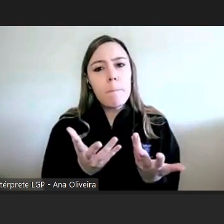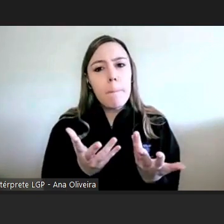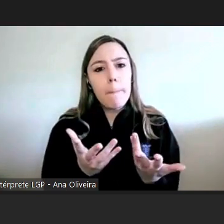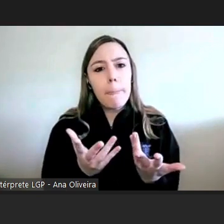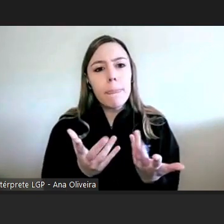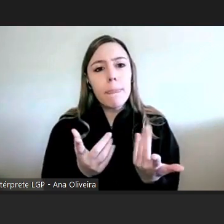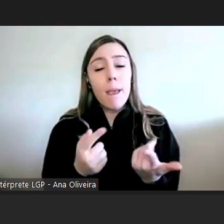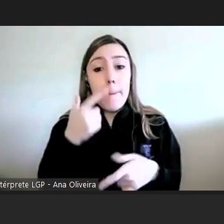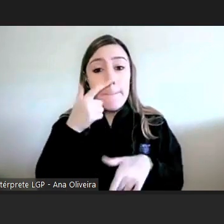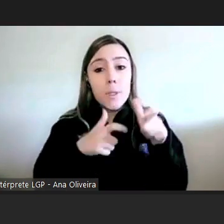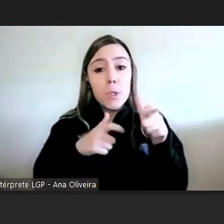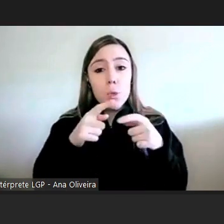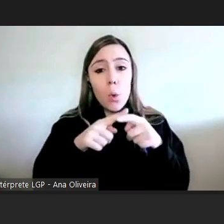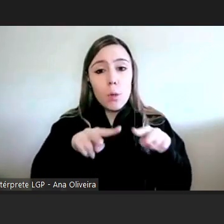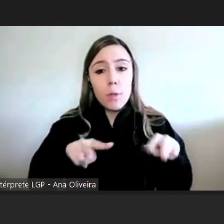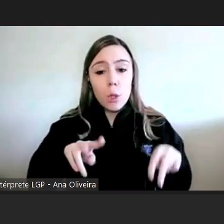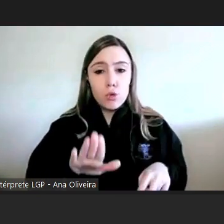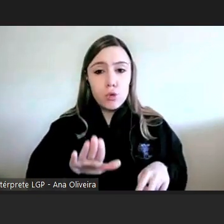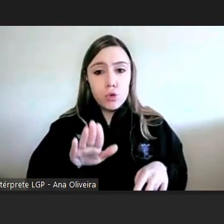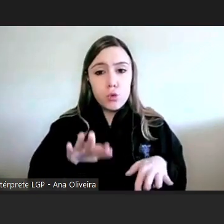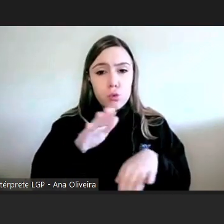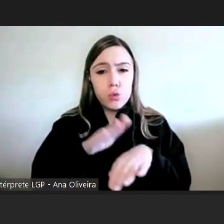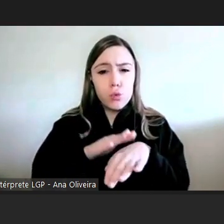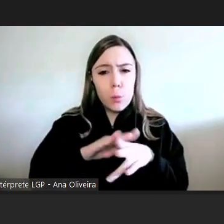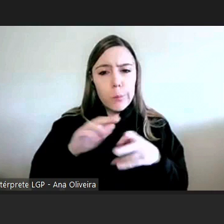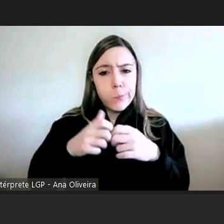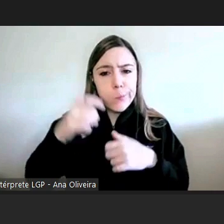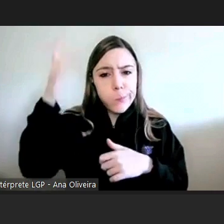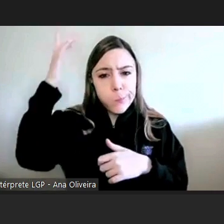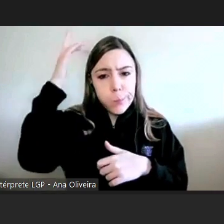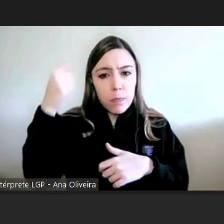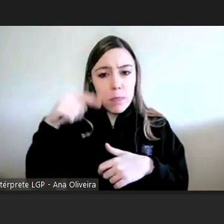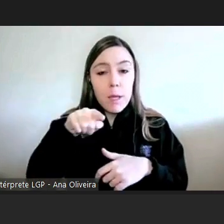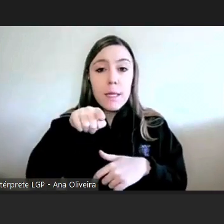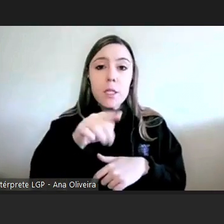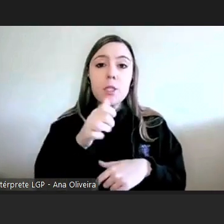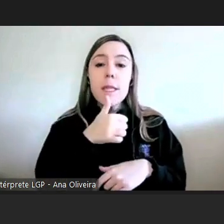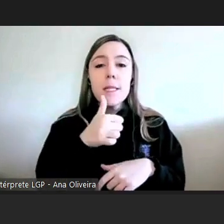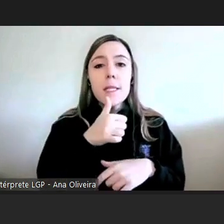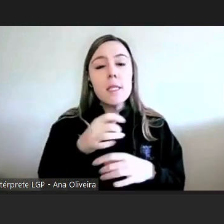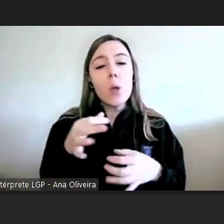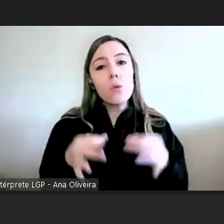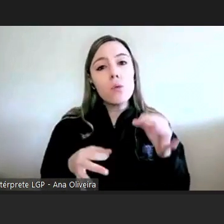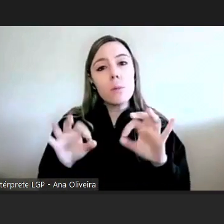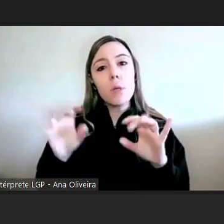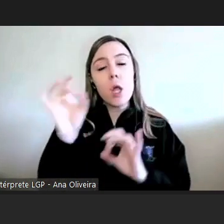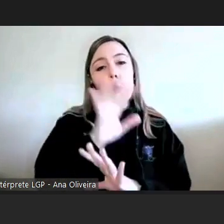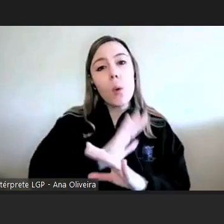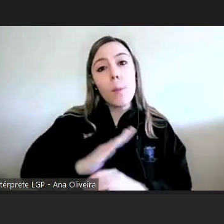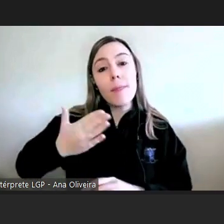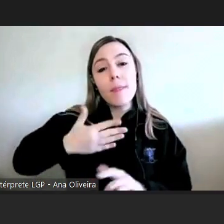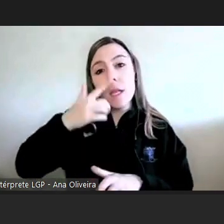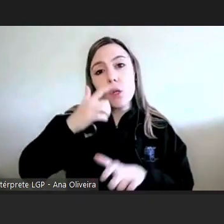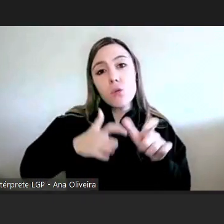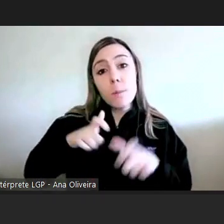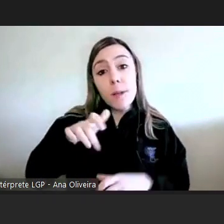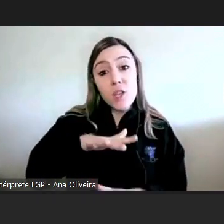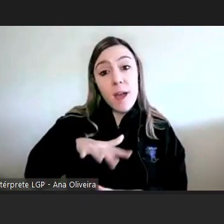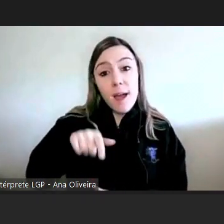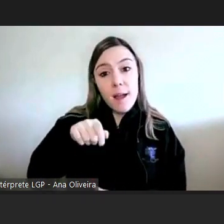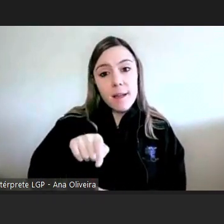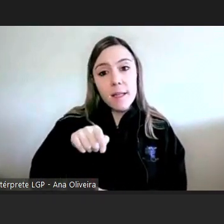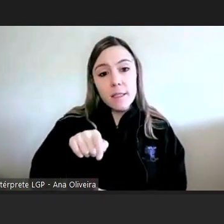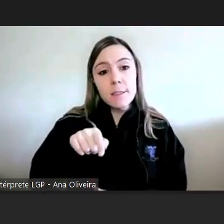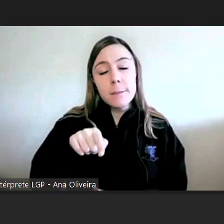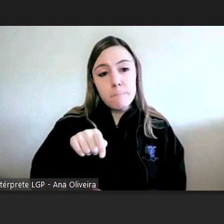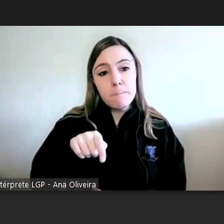psiquiátricos que já foram objeto de decisão do Tribunal Europeu dos Direitos Humanos e que é uma área de